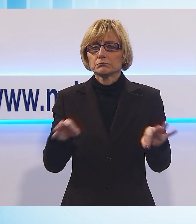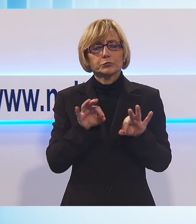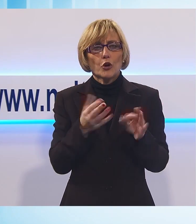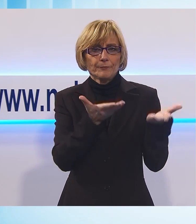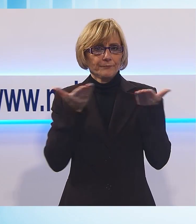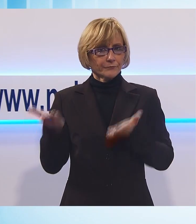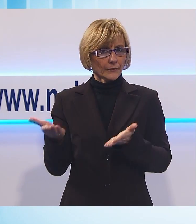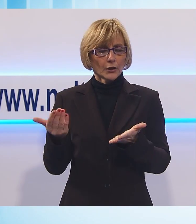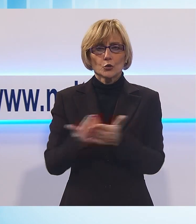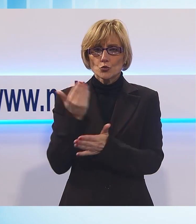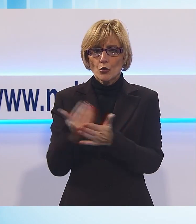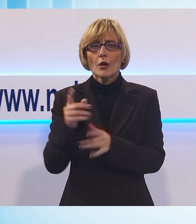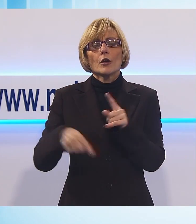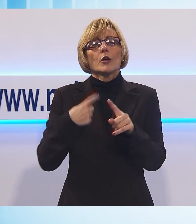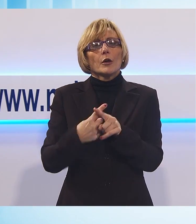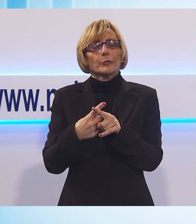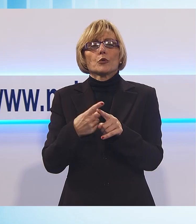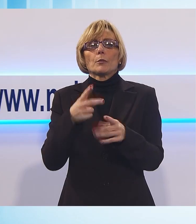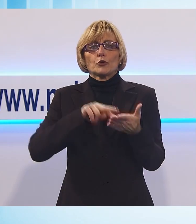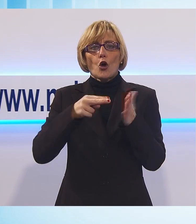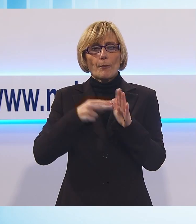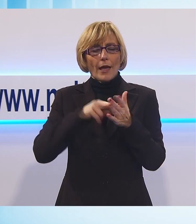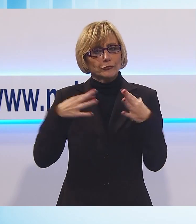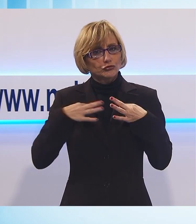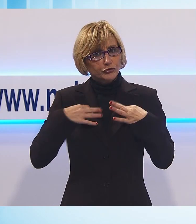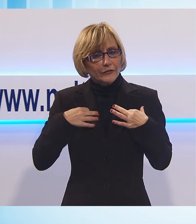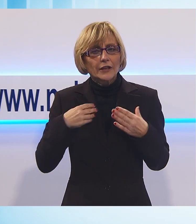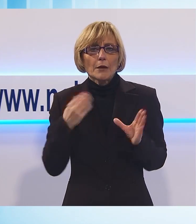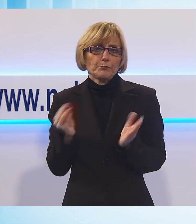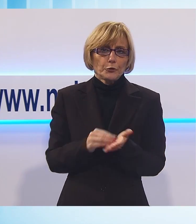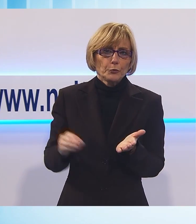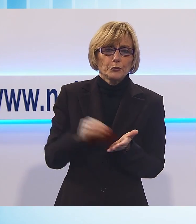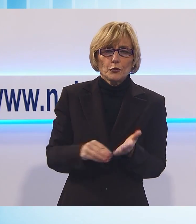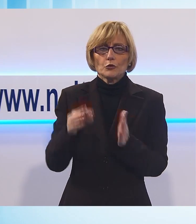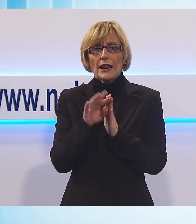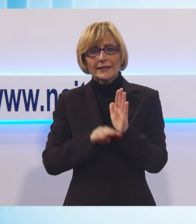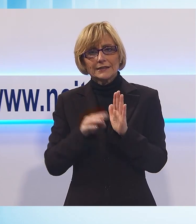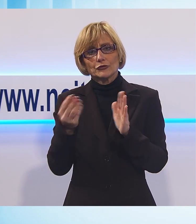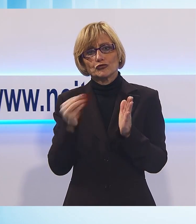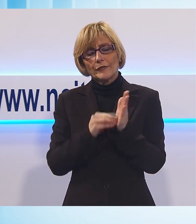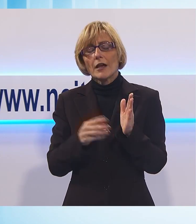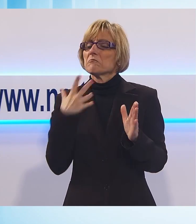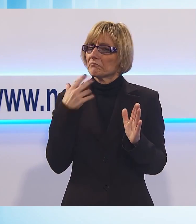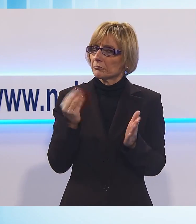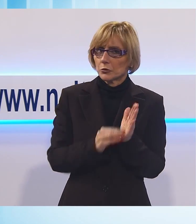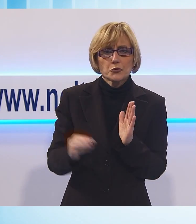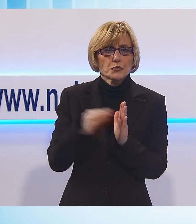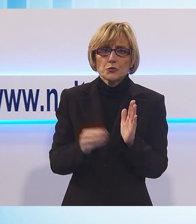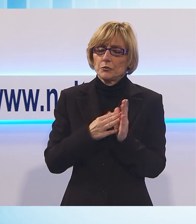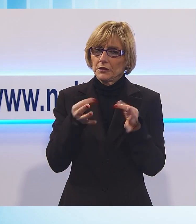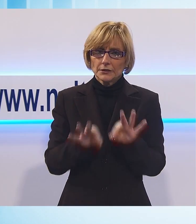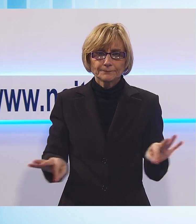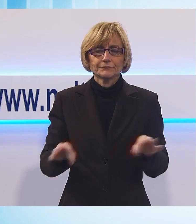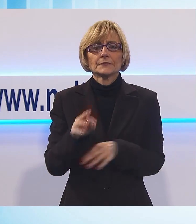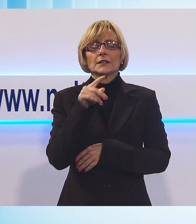con eventuali peculiarità civiche per vincere il maggior numero di comuni. È quanto scrivono in una nota diffusa Andrea